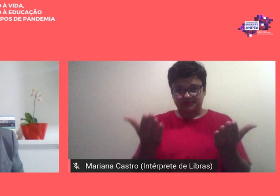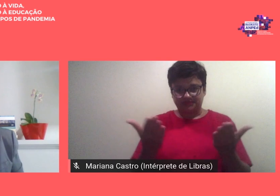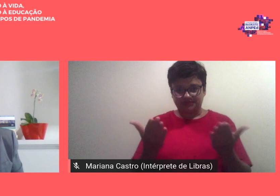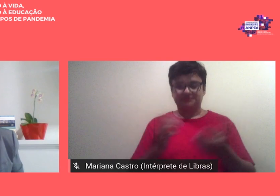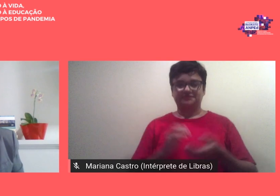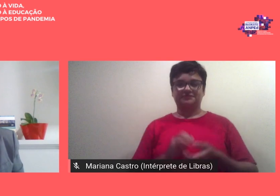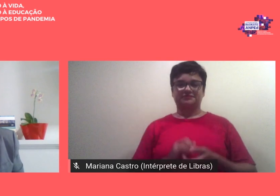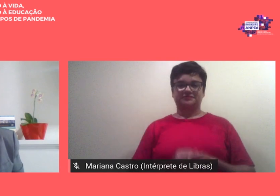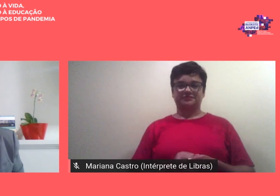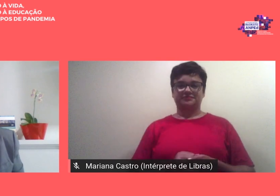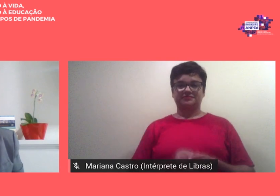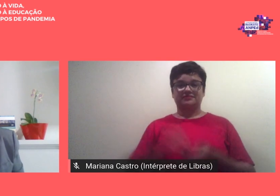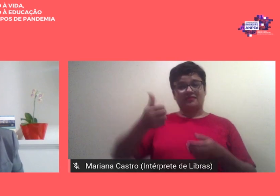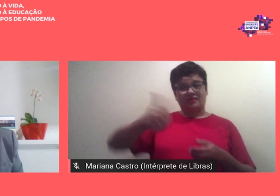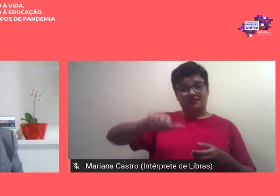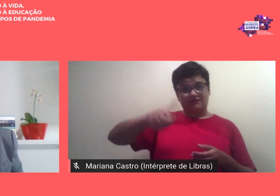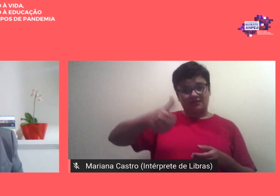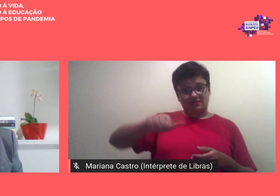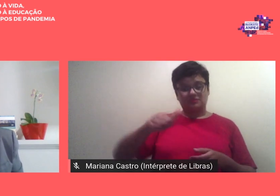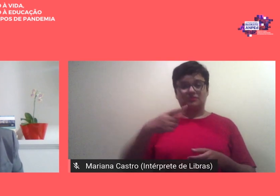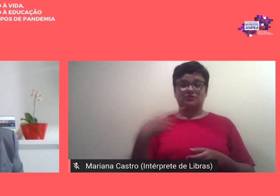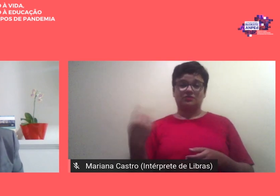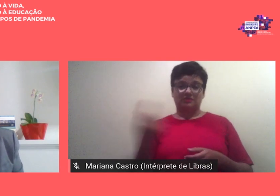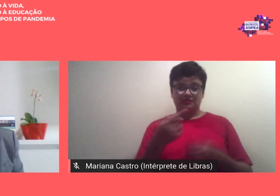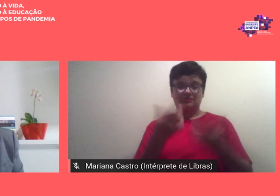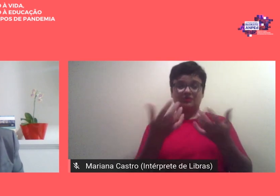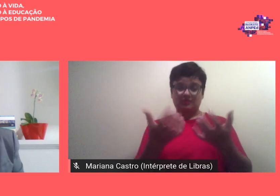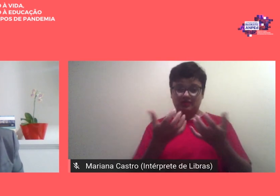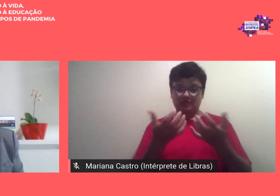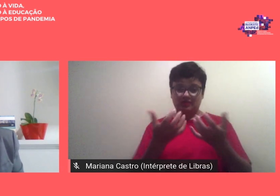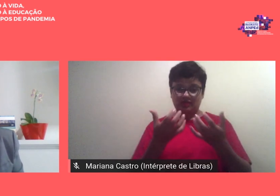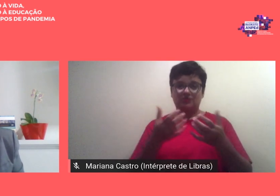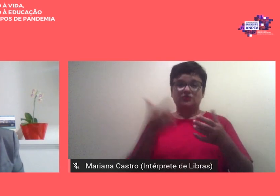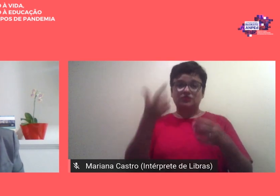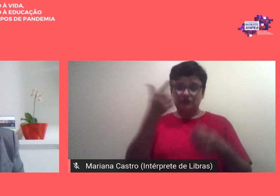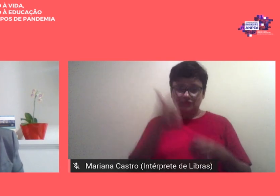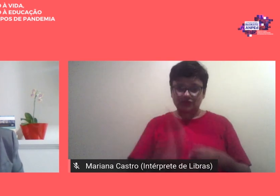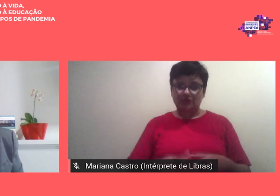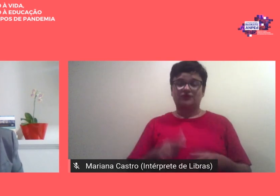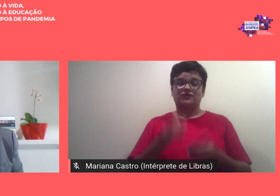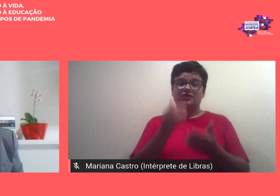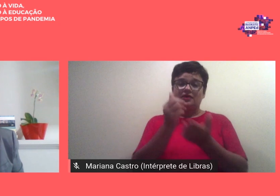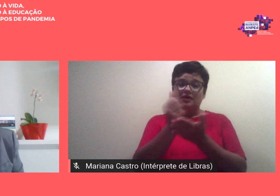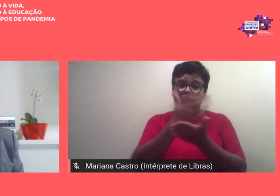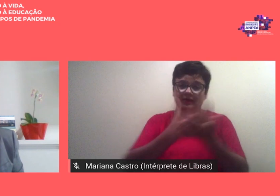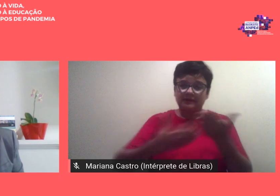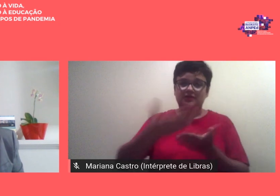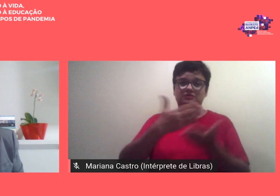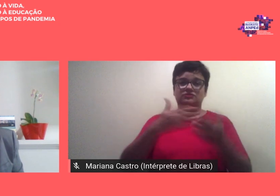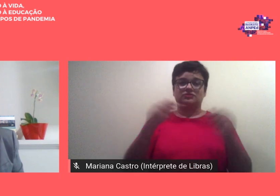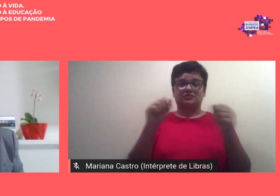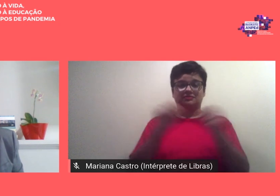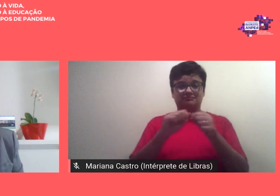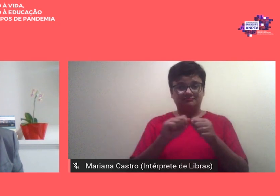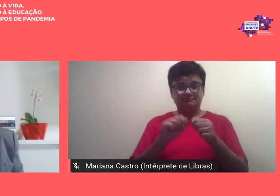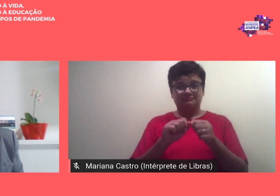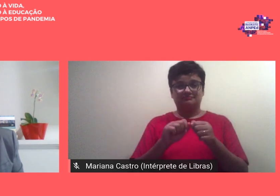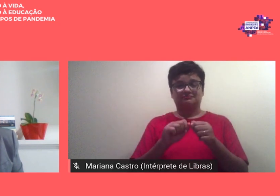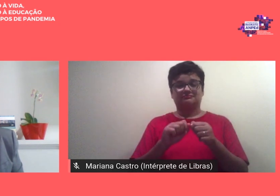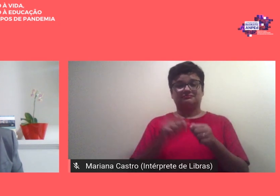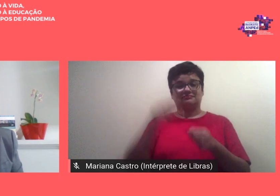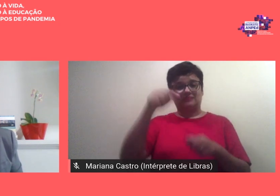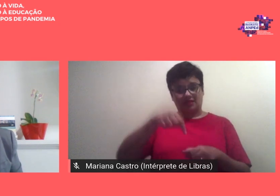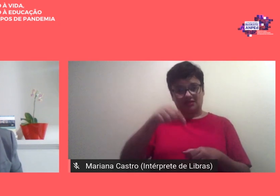nessa avaliação então eu quero reiterar a partilha da realização e aqui